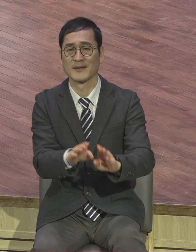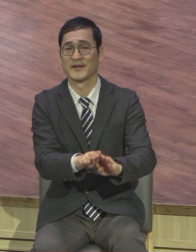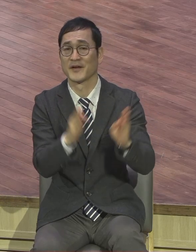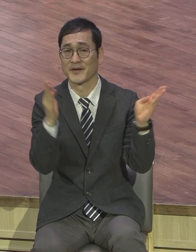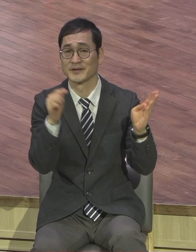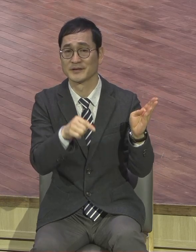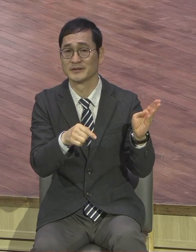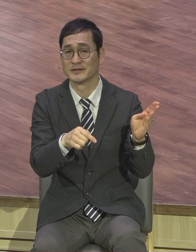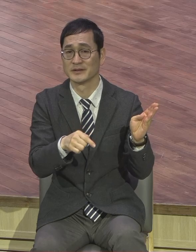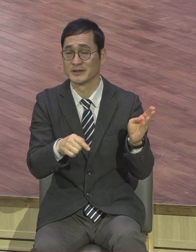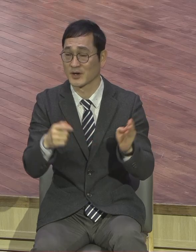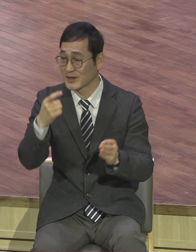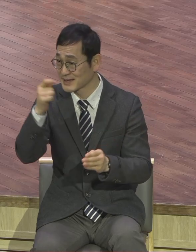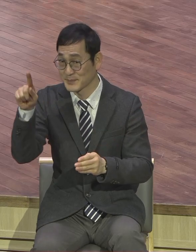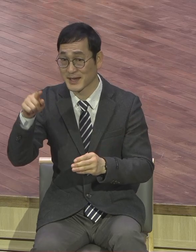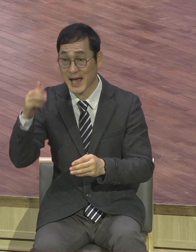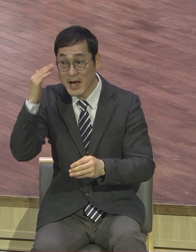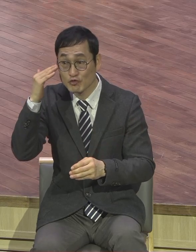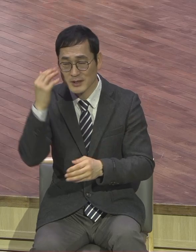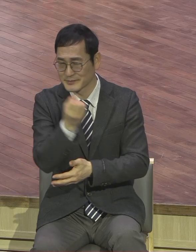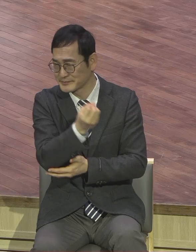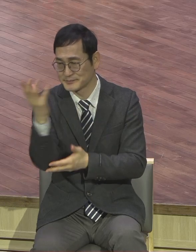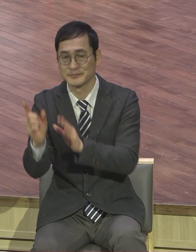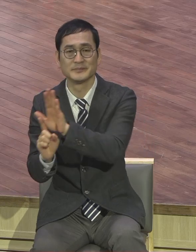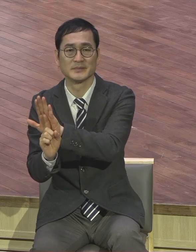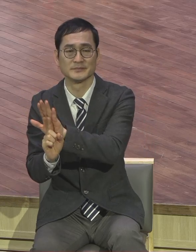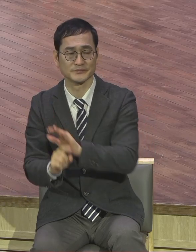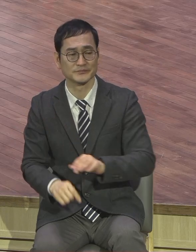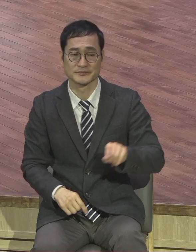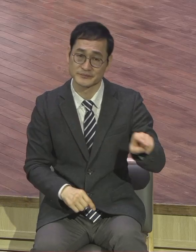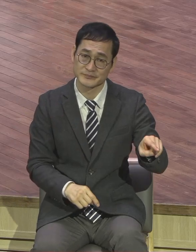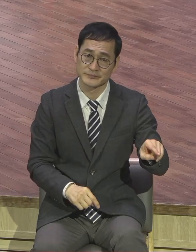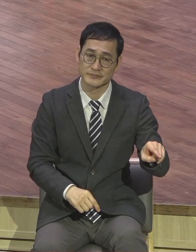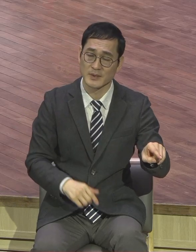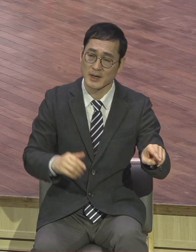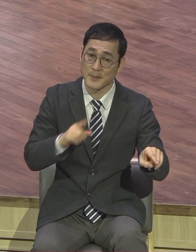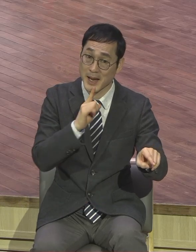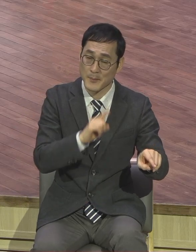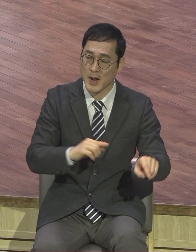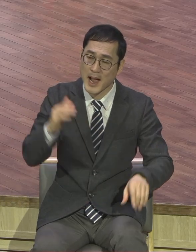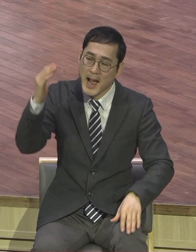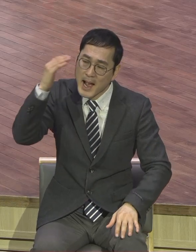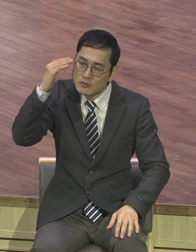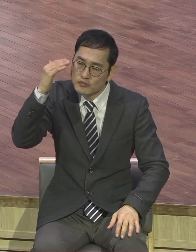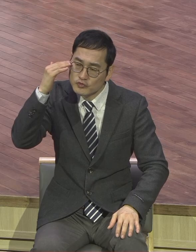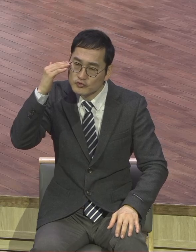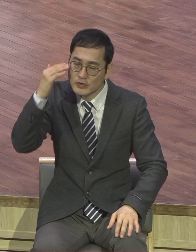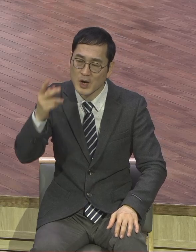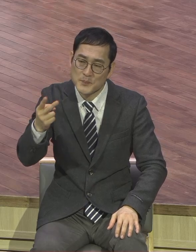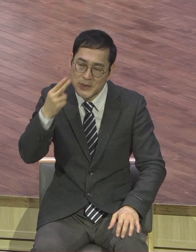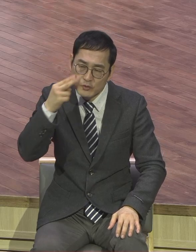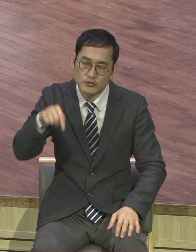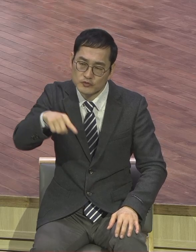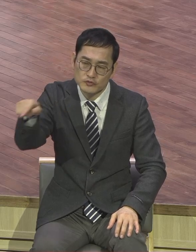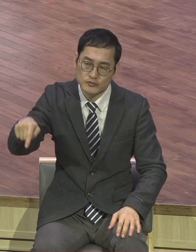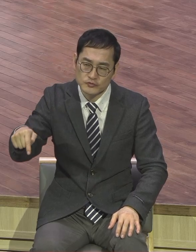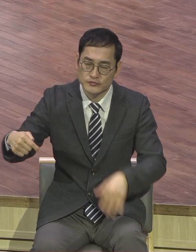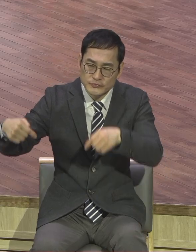여기에서 김정은이 뭐라고 그랬냐 한국과 미국을 대하는 전략을 언급했습니다. 강대강,